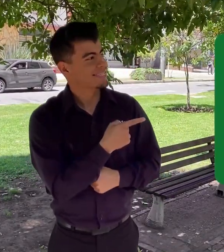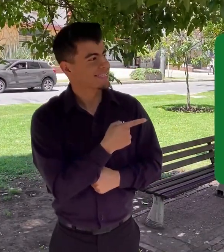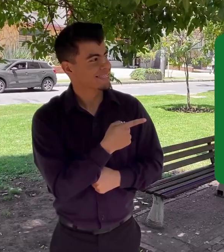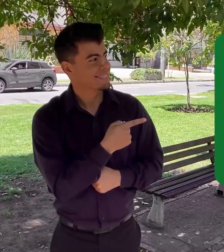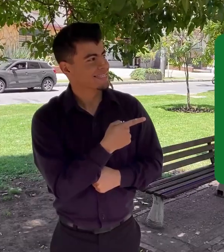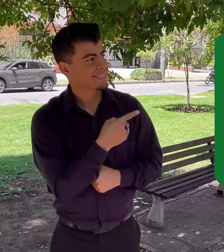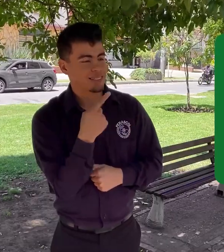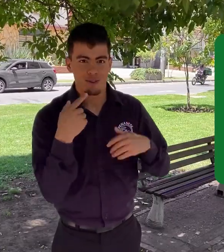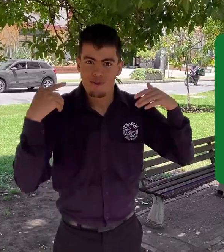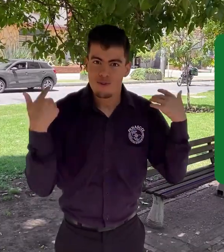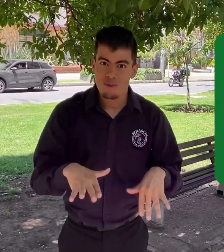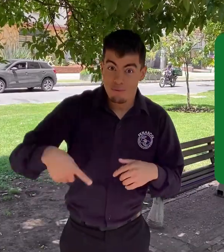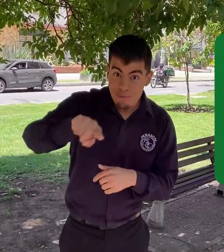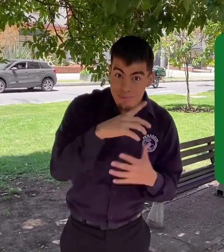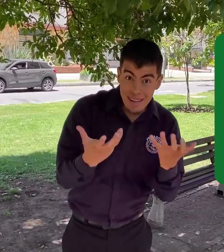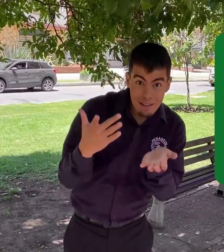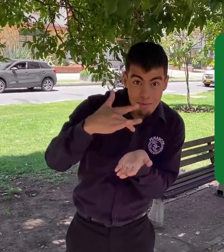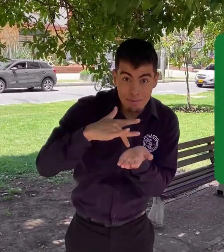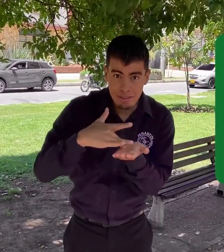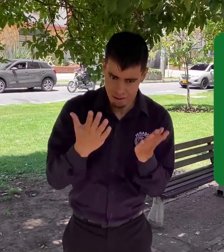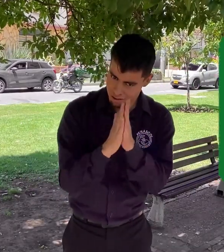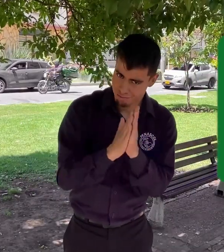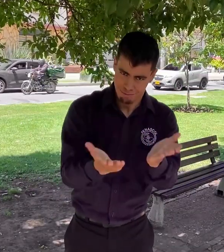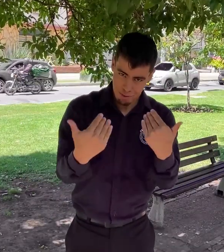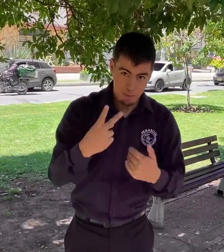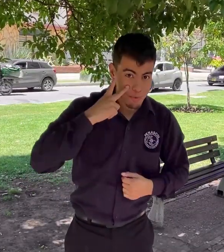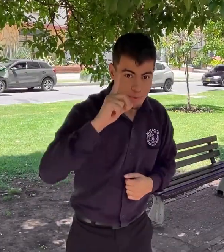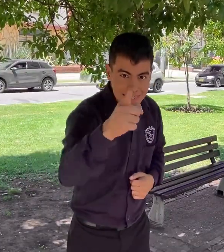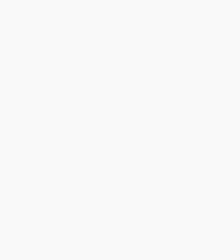23 de mayo a las 7 de la noche. ¿Quieres participar? ¡Conéctate! ¡Nos vemos!